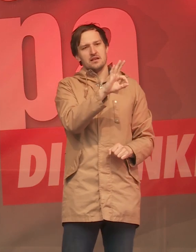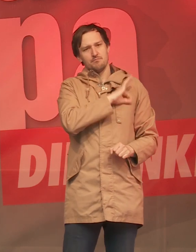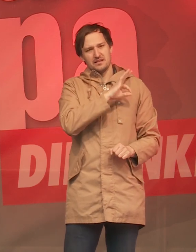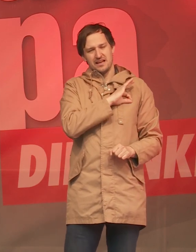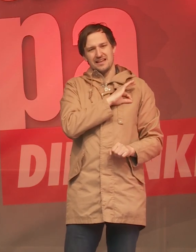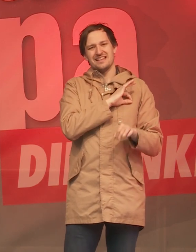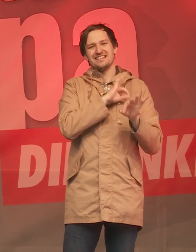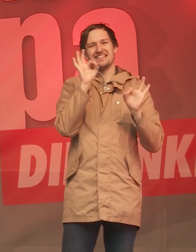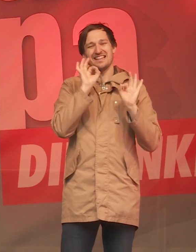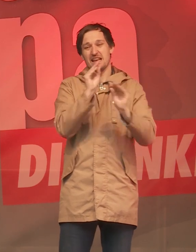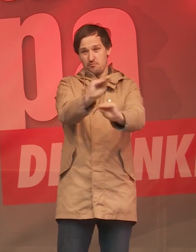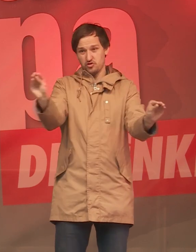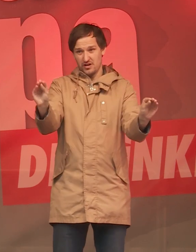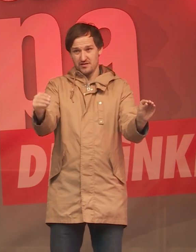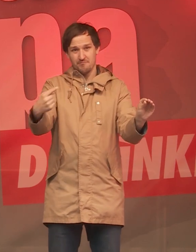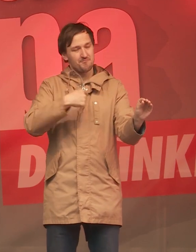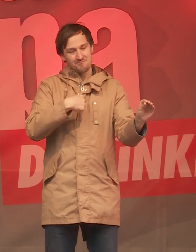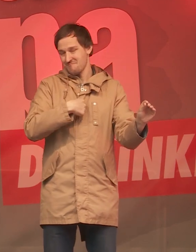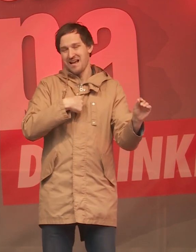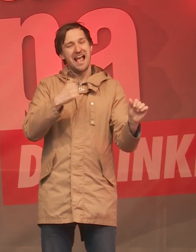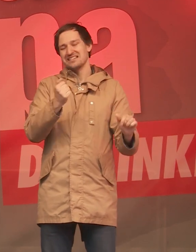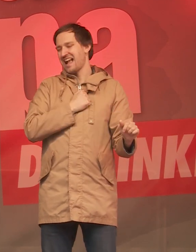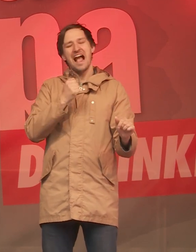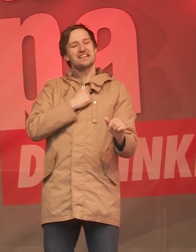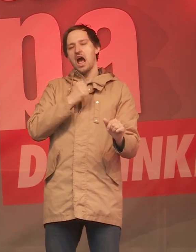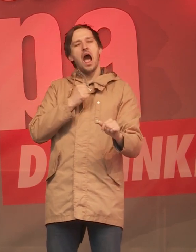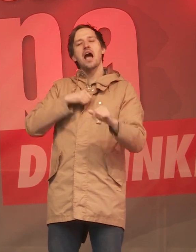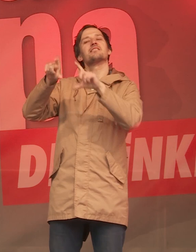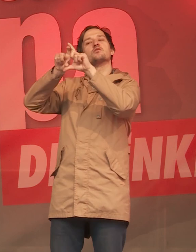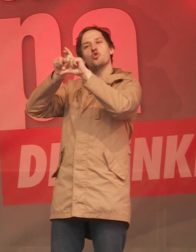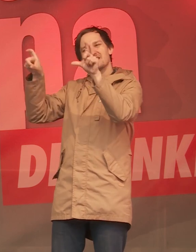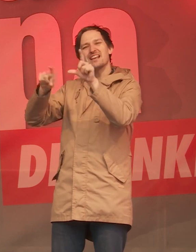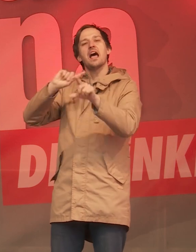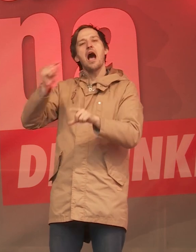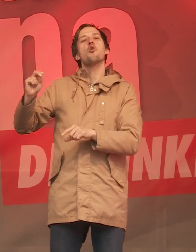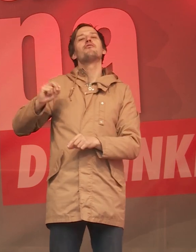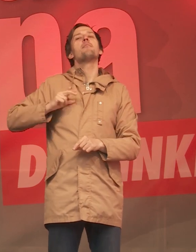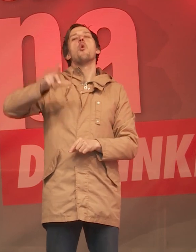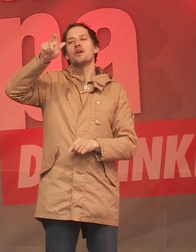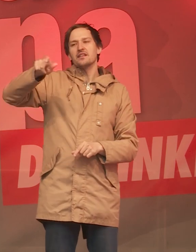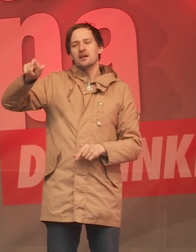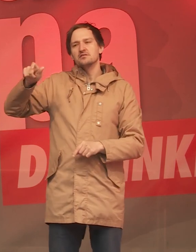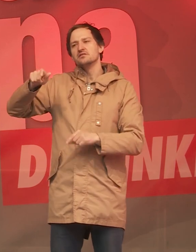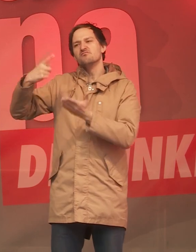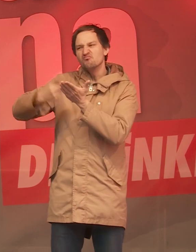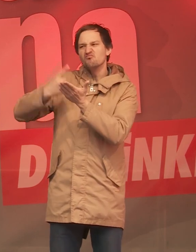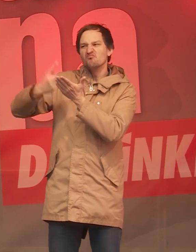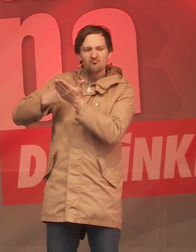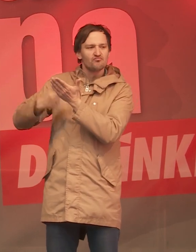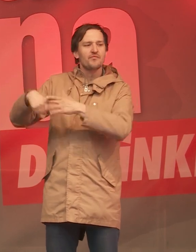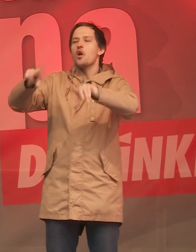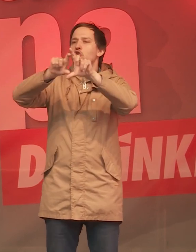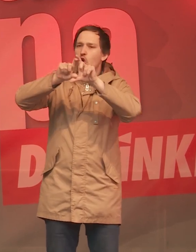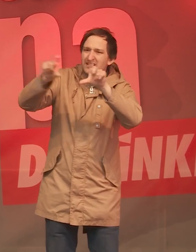betone ich hier ausdrücklich, wir als Linke haben keine Angst, uns mit den Konzernen und auch mit den Vermögenden anzulegen. Wir fordern, dass die